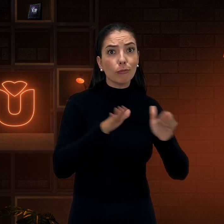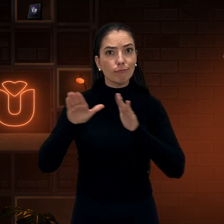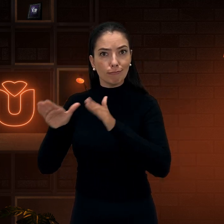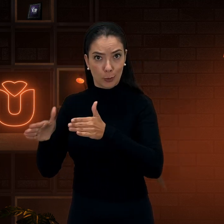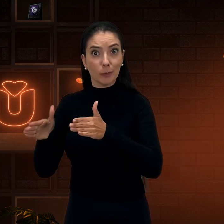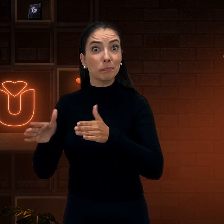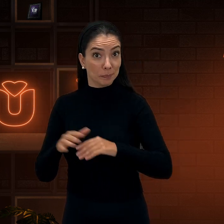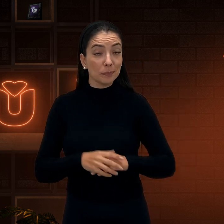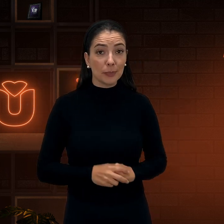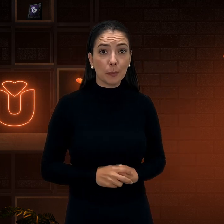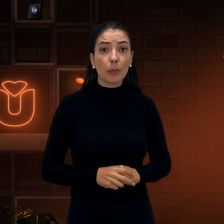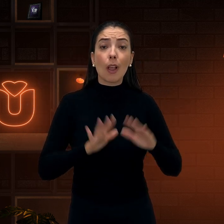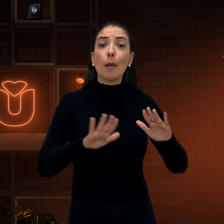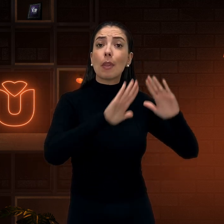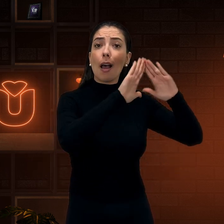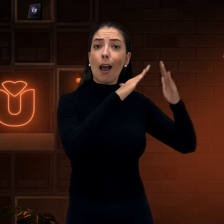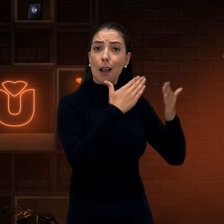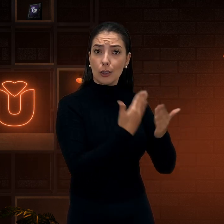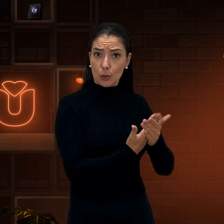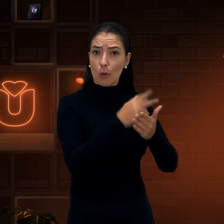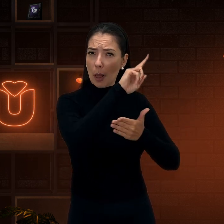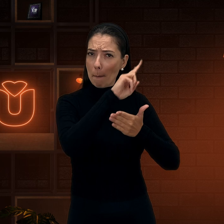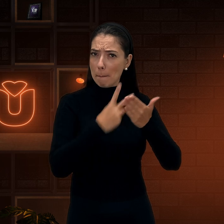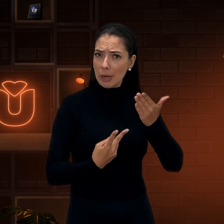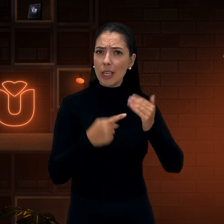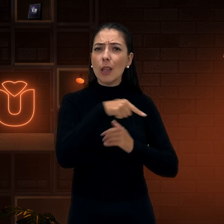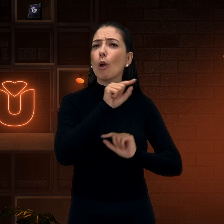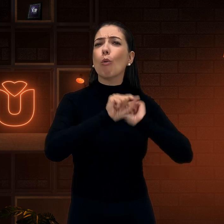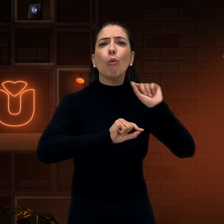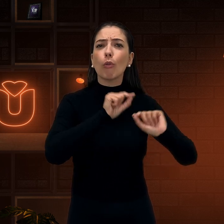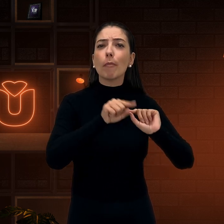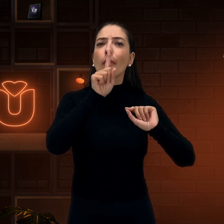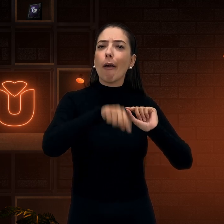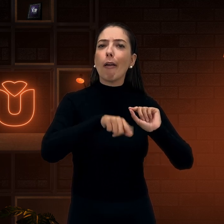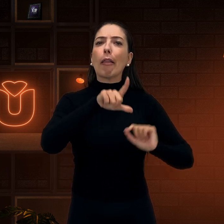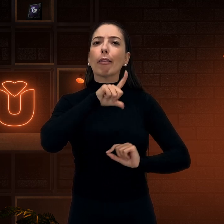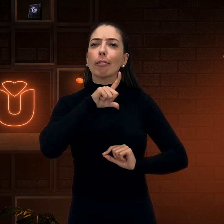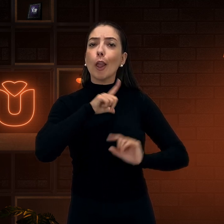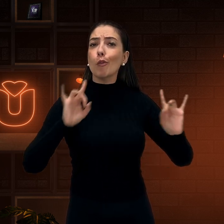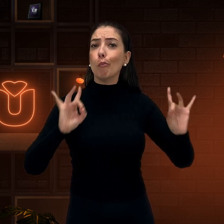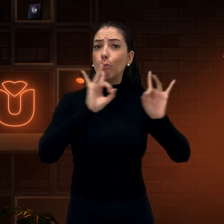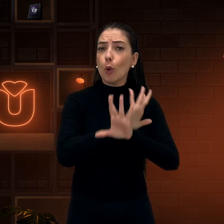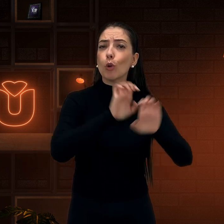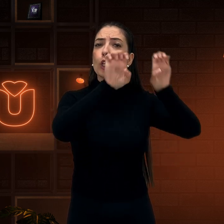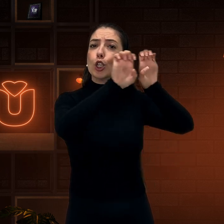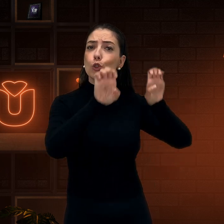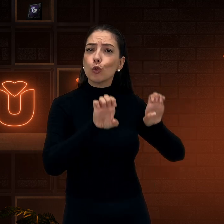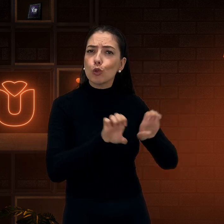diferença de cada uma. A escola bilingüe, qual é a característica dela? Ela tem